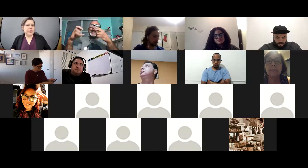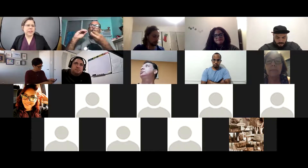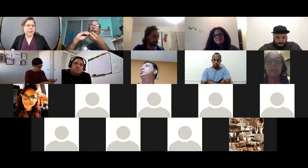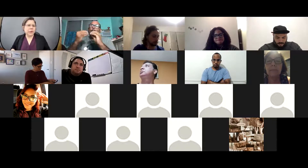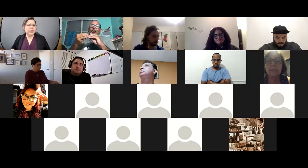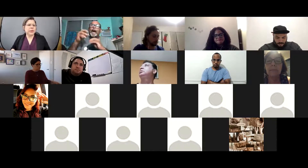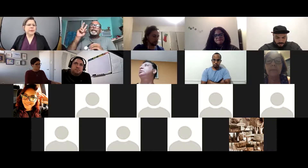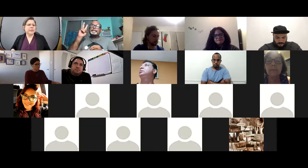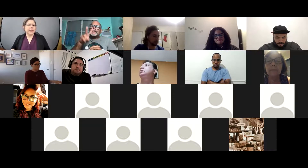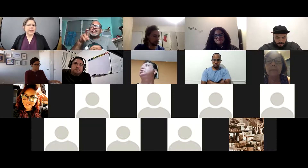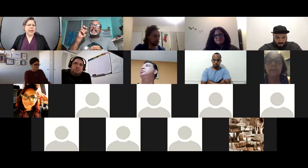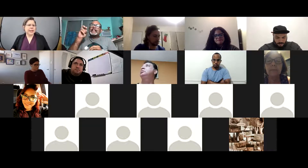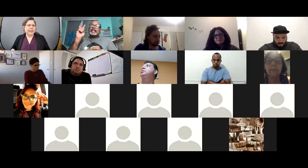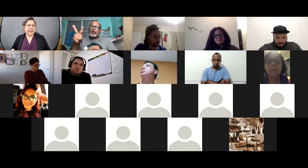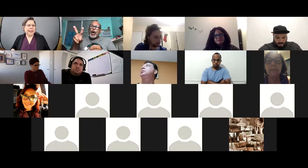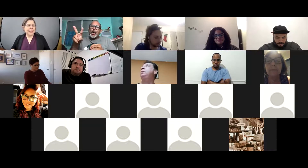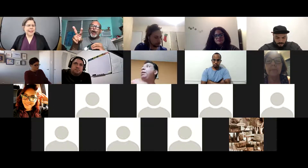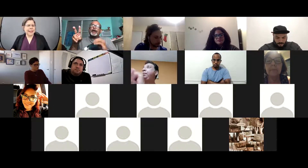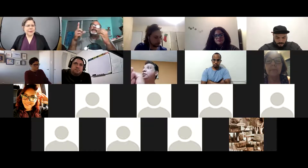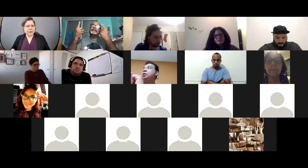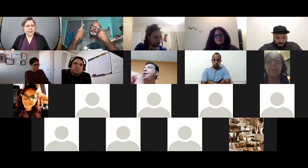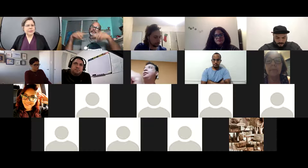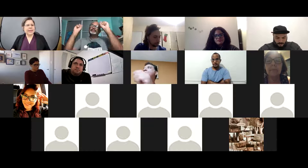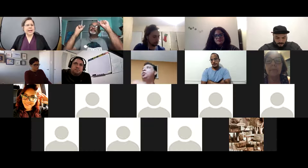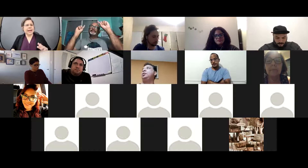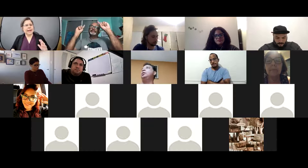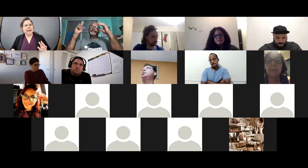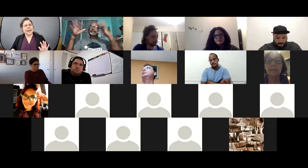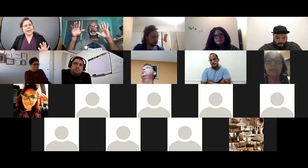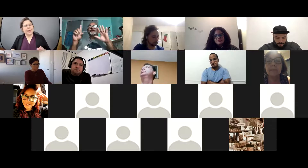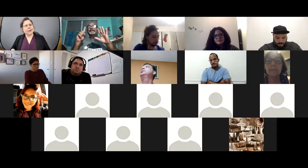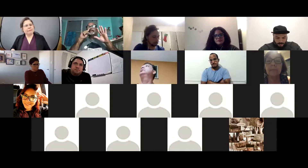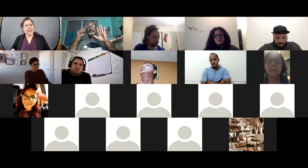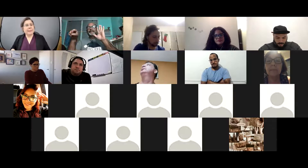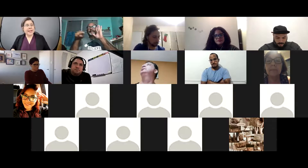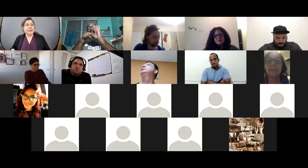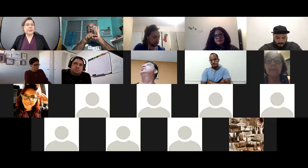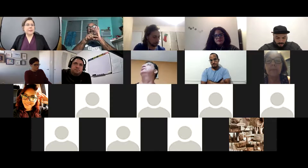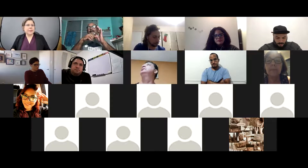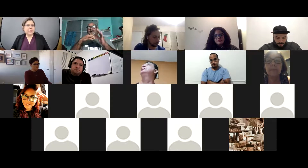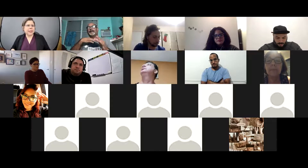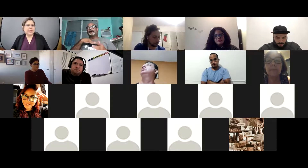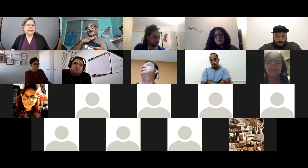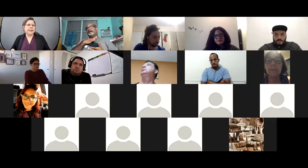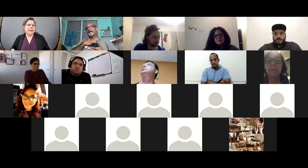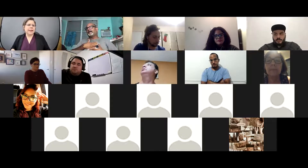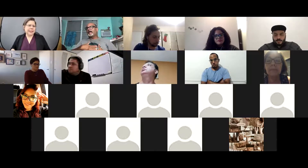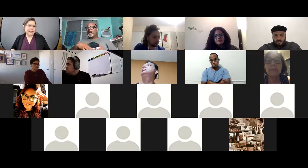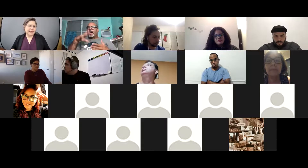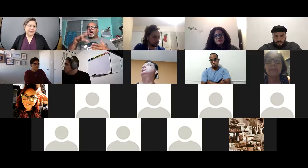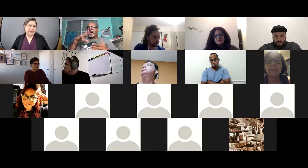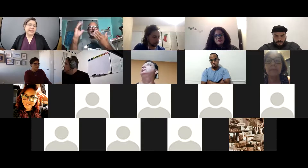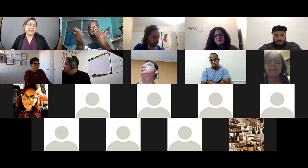positivo y estuvo hasta enero ya en confinamiento en su hogar